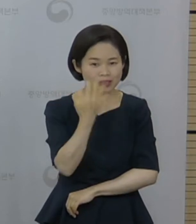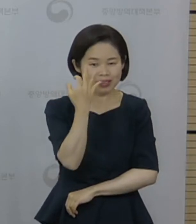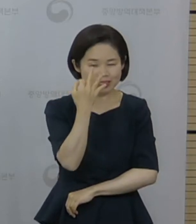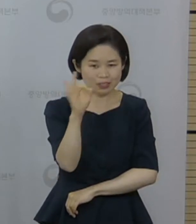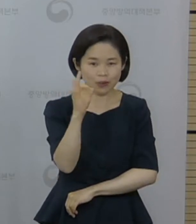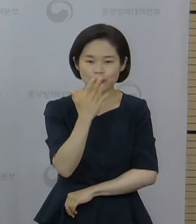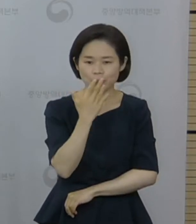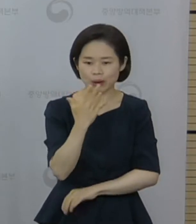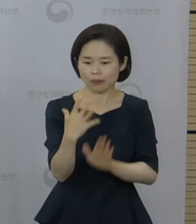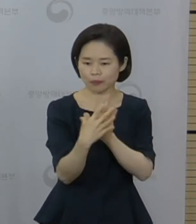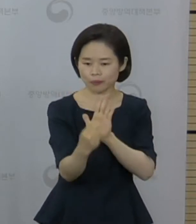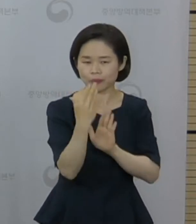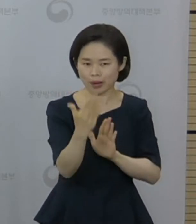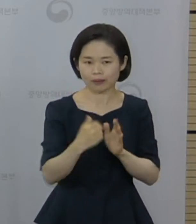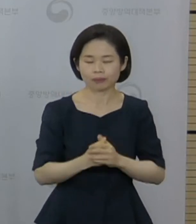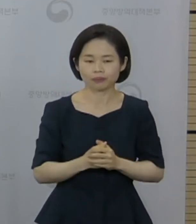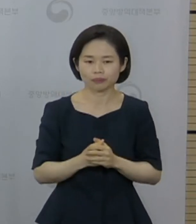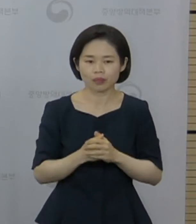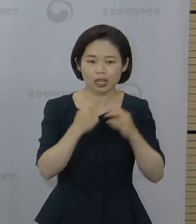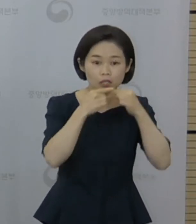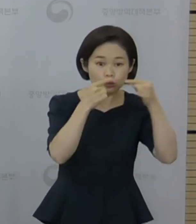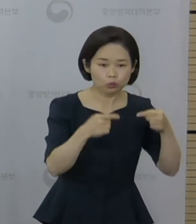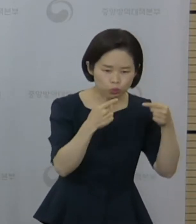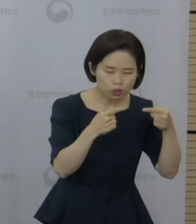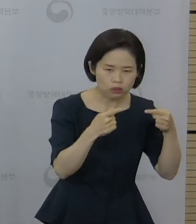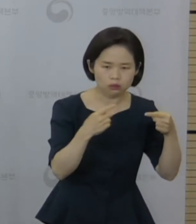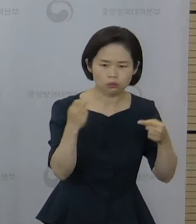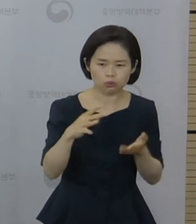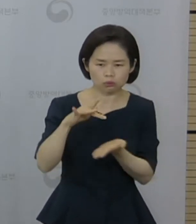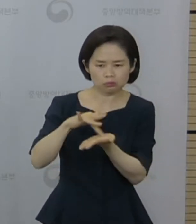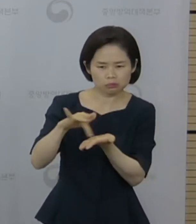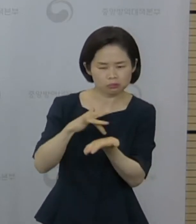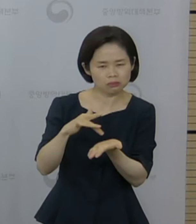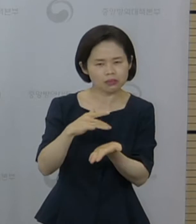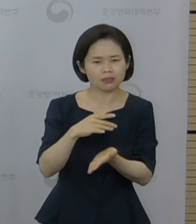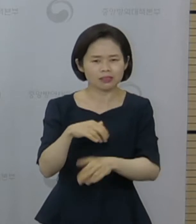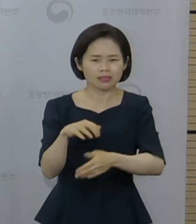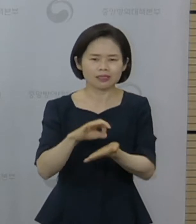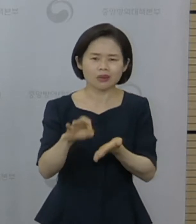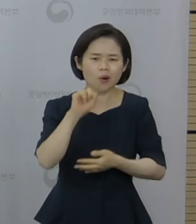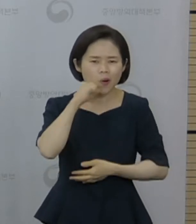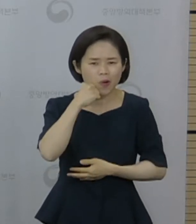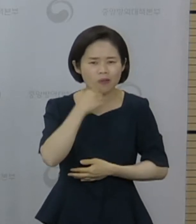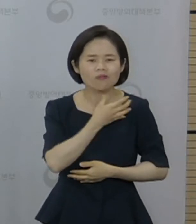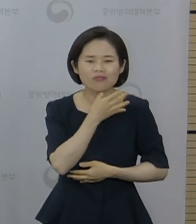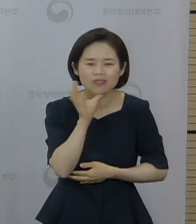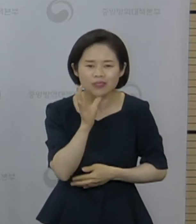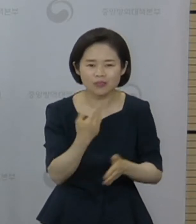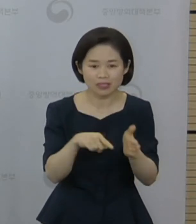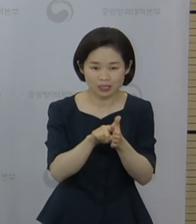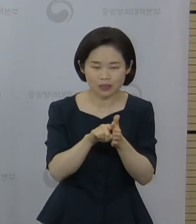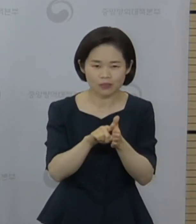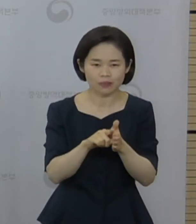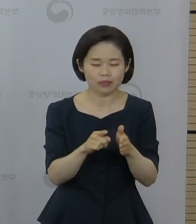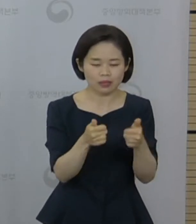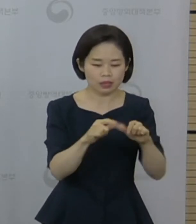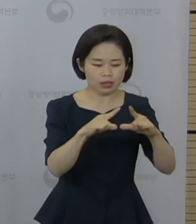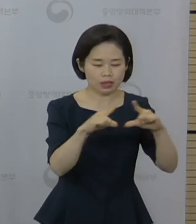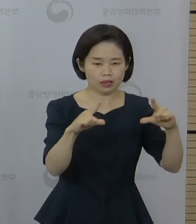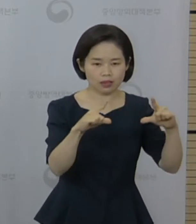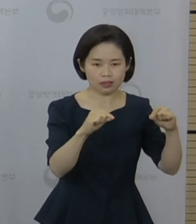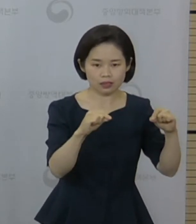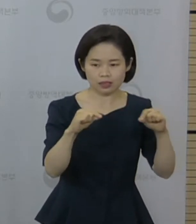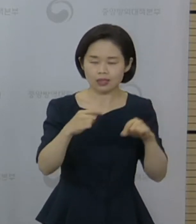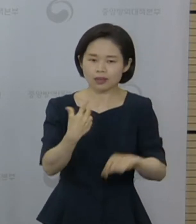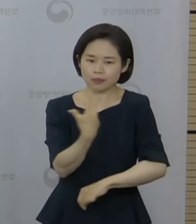종이 증명서를 휴대하거나 스마트폰 사용이 어려운 분들을 위해서 신분증에 부착하여 사용할 수 있는 예방접종 스티커를 7월